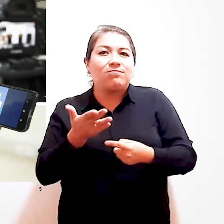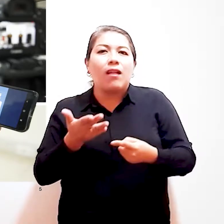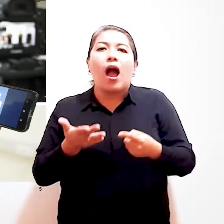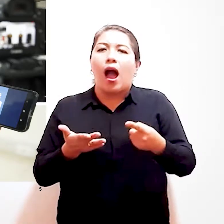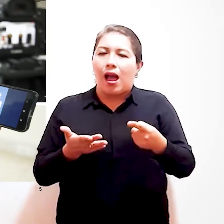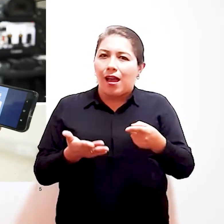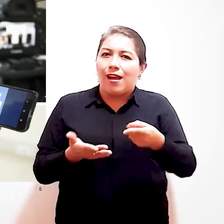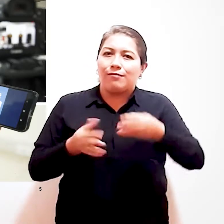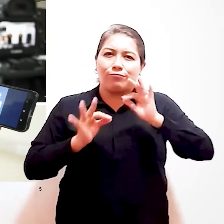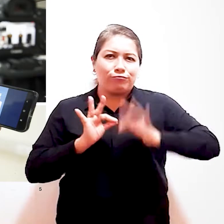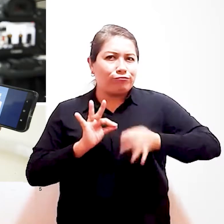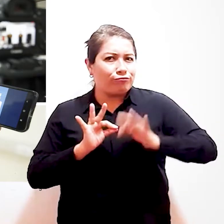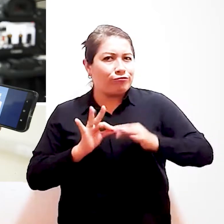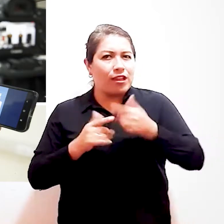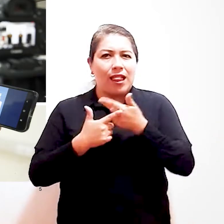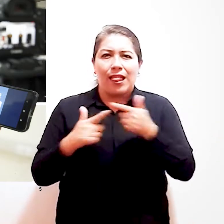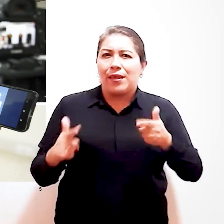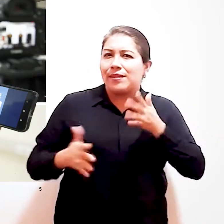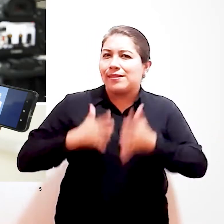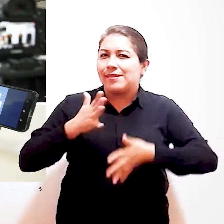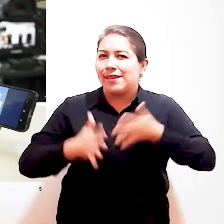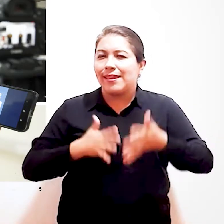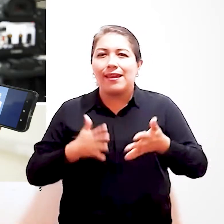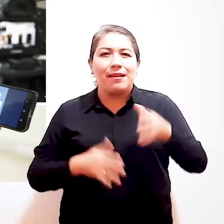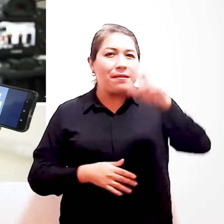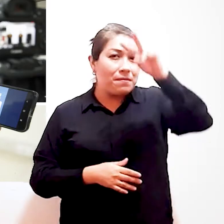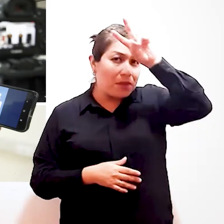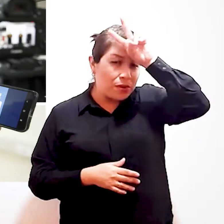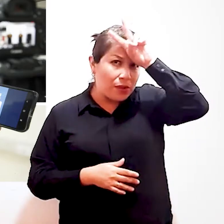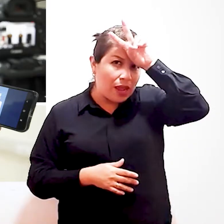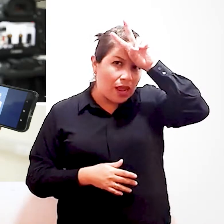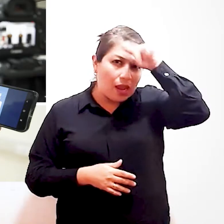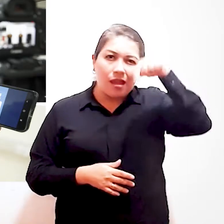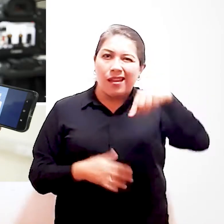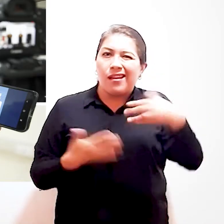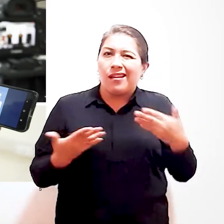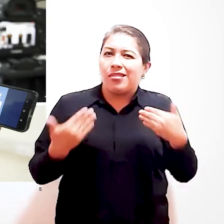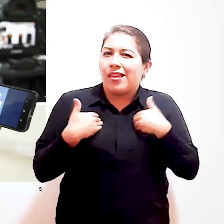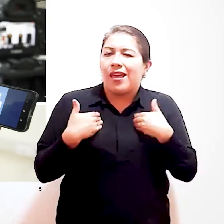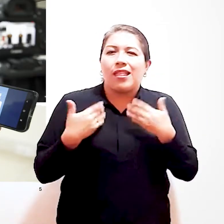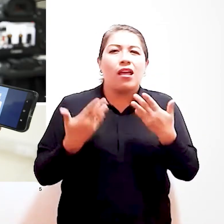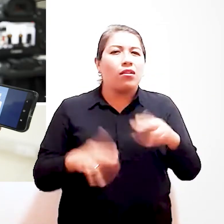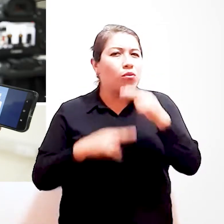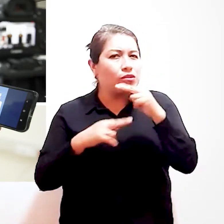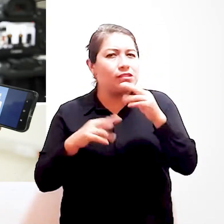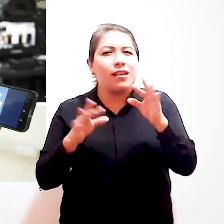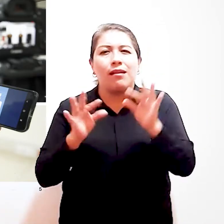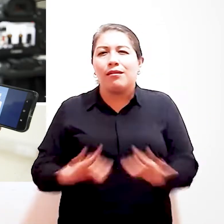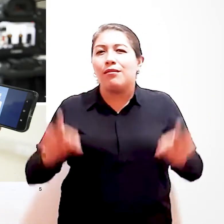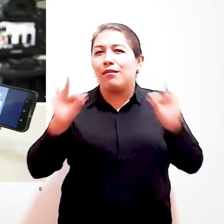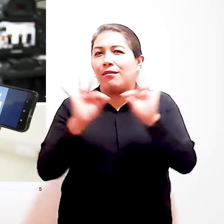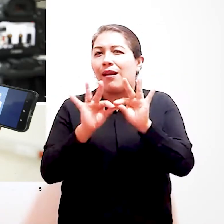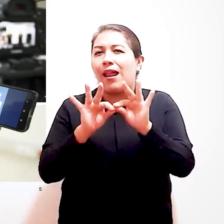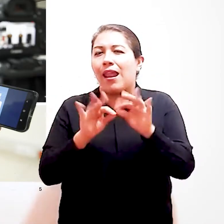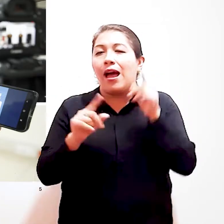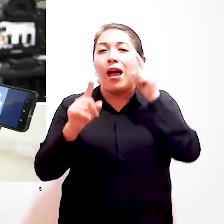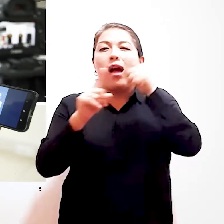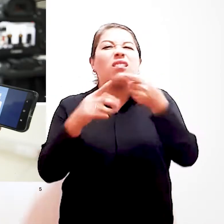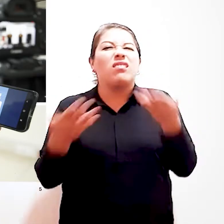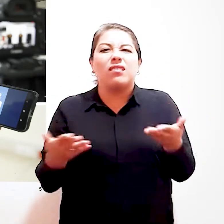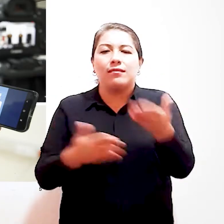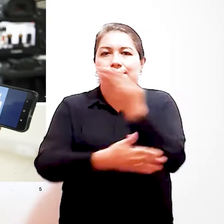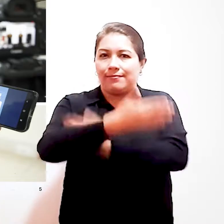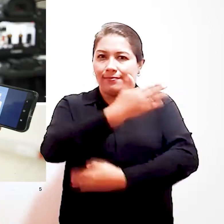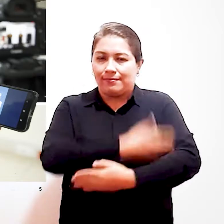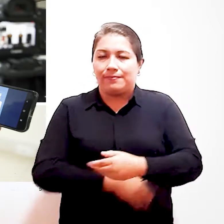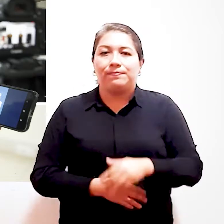el primer noticiero en podcast adaptado a interpretación en lengua de señas peruana, el cual contiene las noticias más relevantes en cuanto